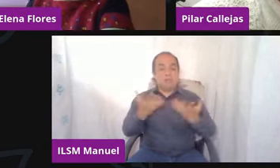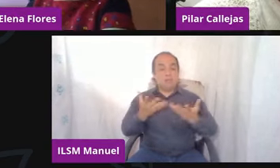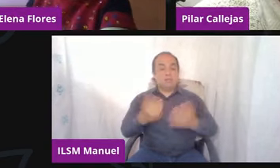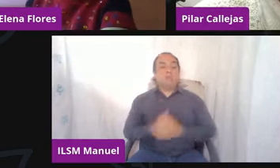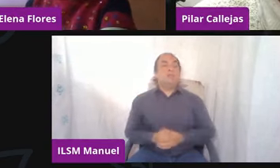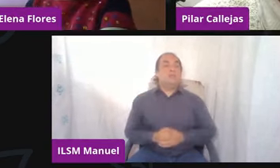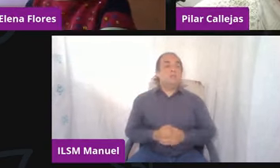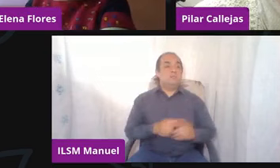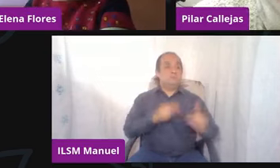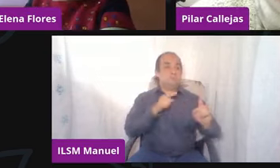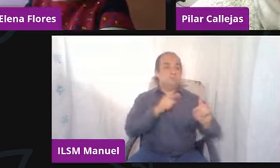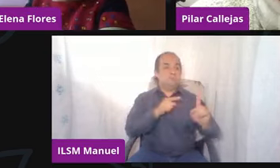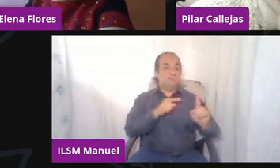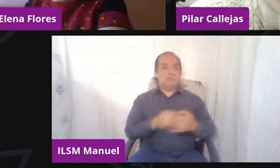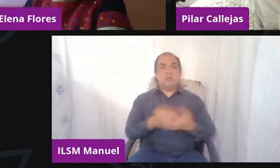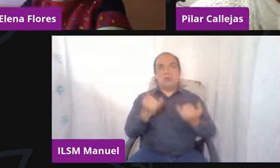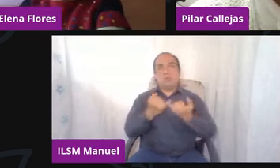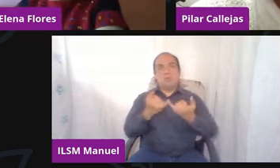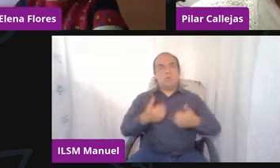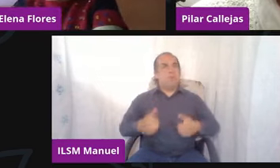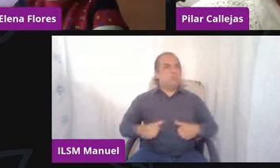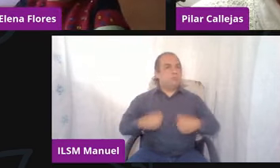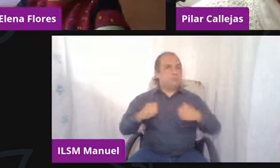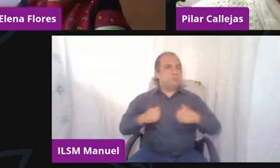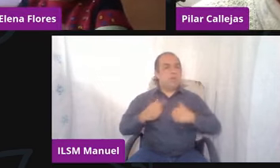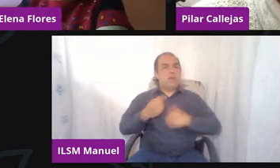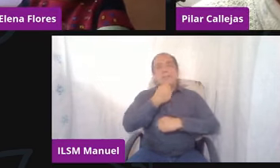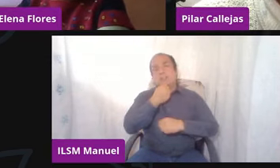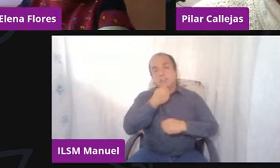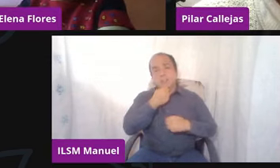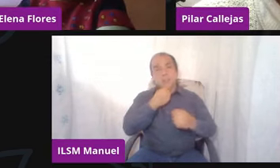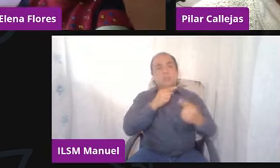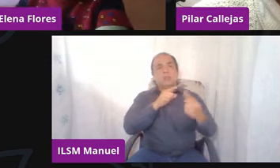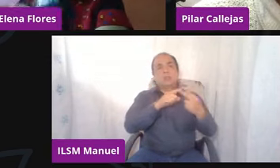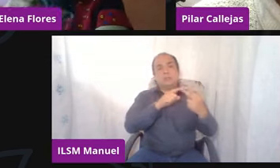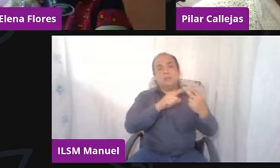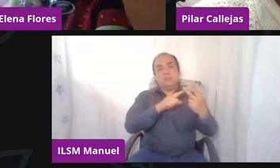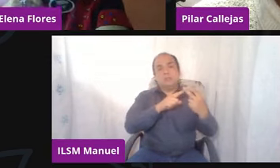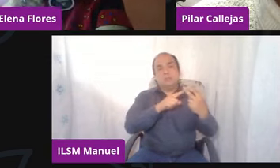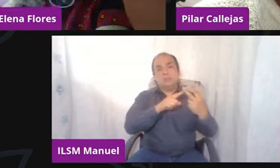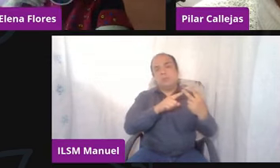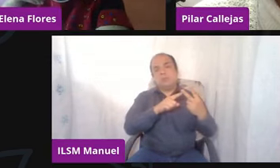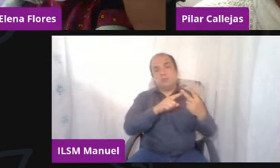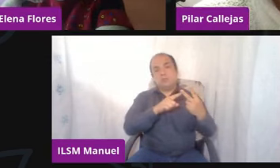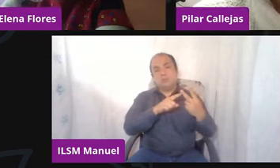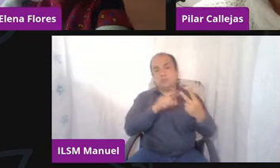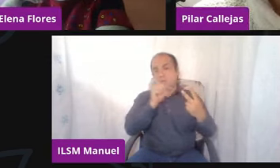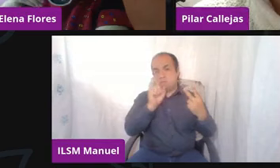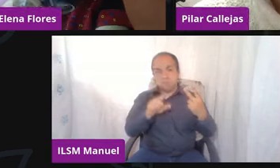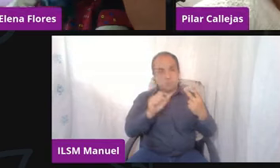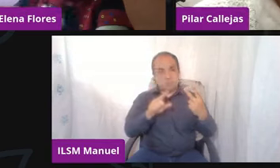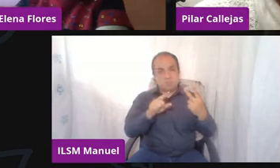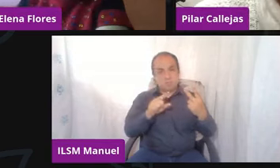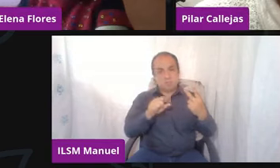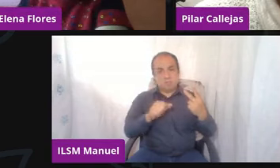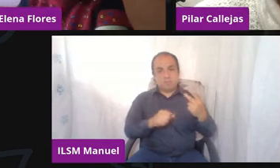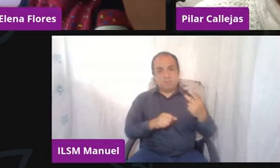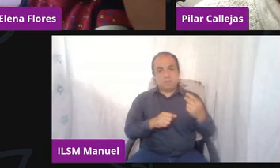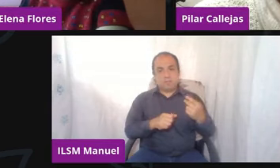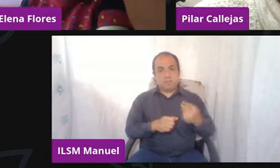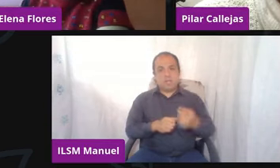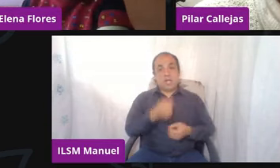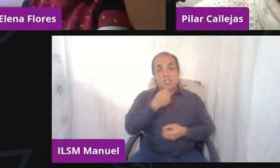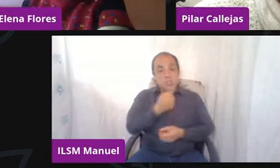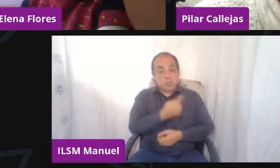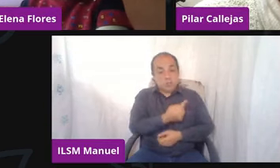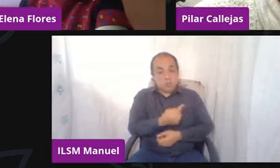Así como lo pongo con los adolescentes y con los niños, también pasa lo mismo y con los más pequeños que no hablan,